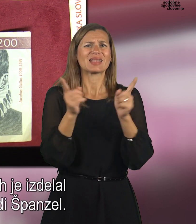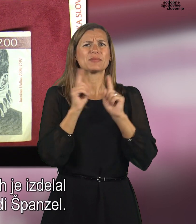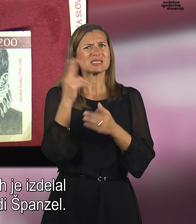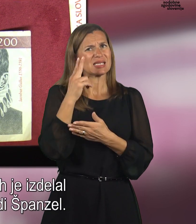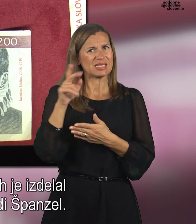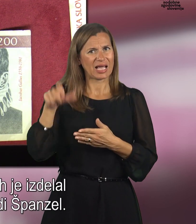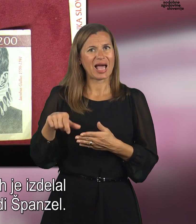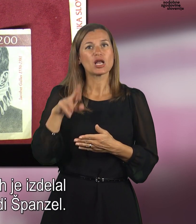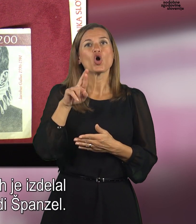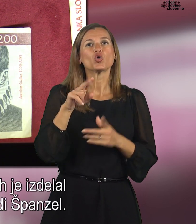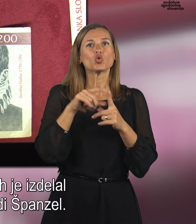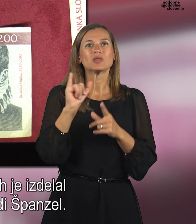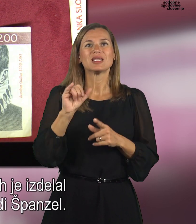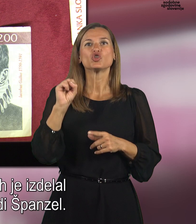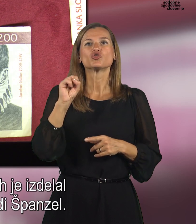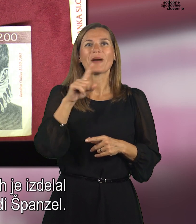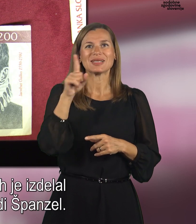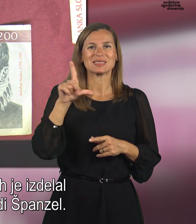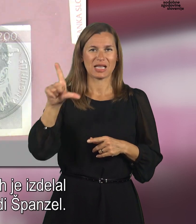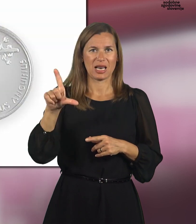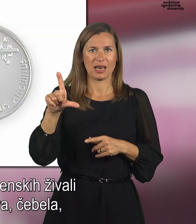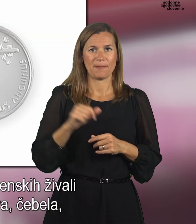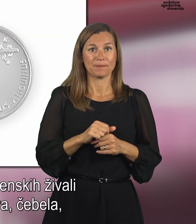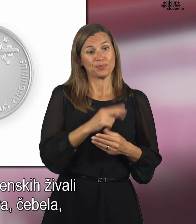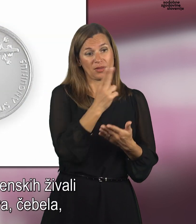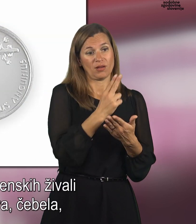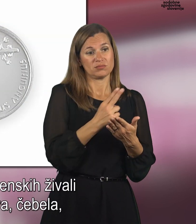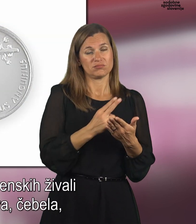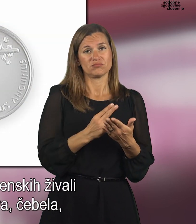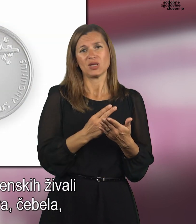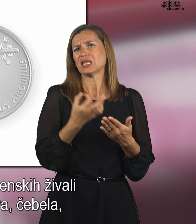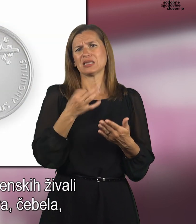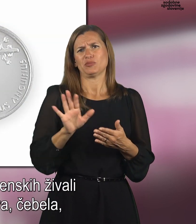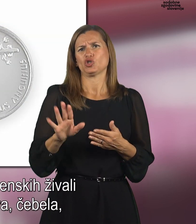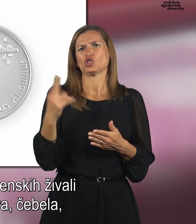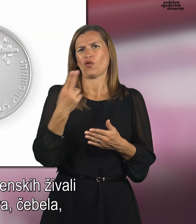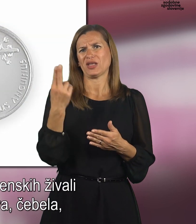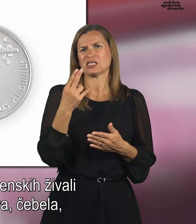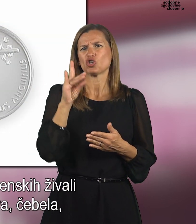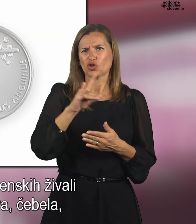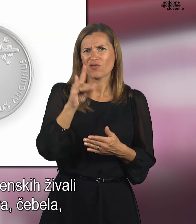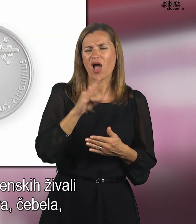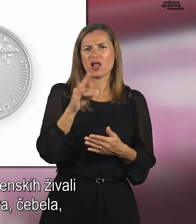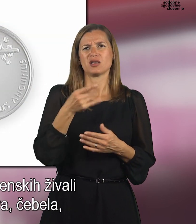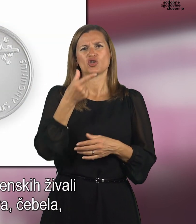slikar Rudi Španzel. Motive avtohtonih slovenskih živali, človeška ribica,